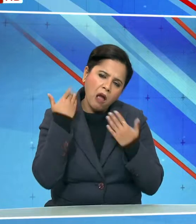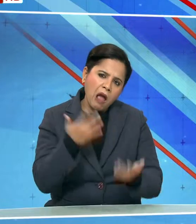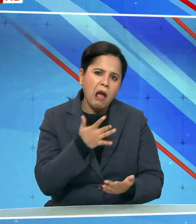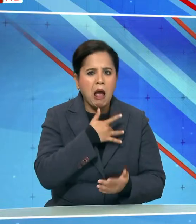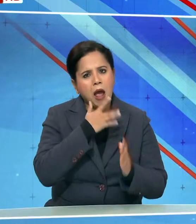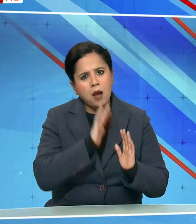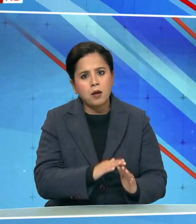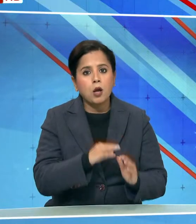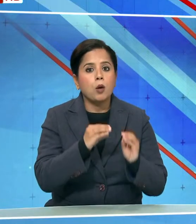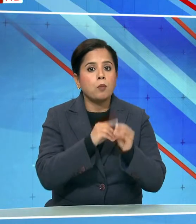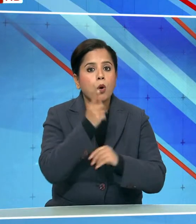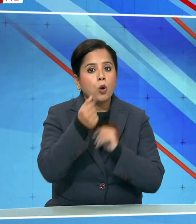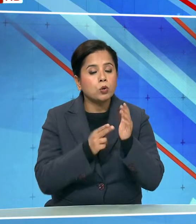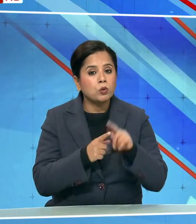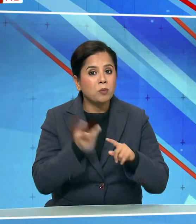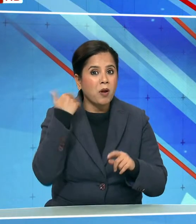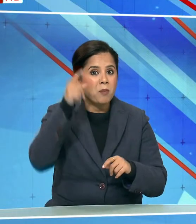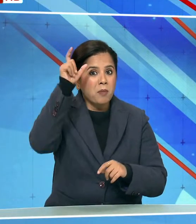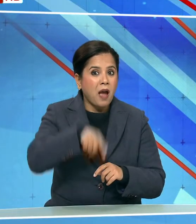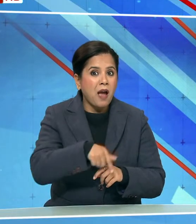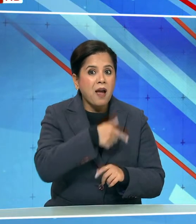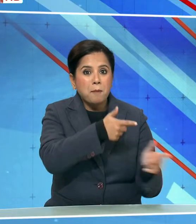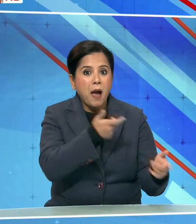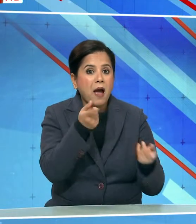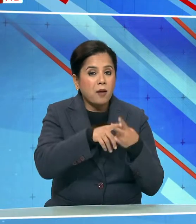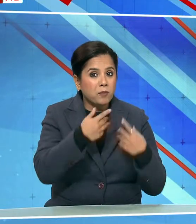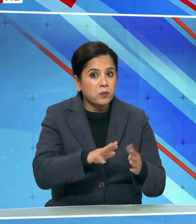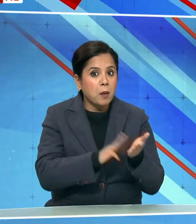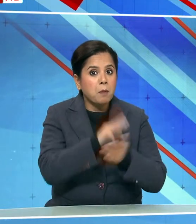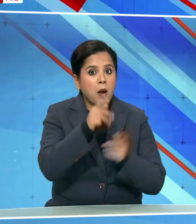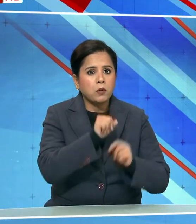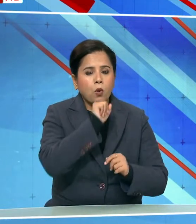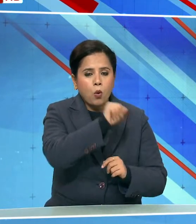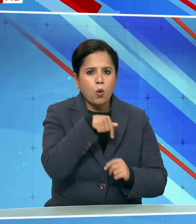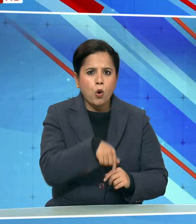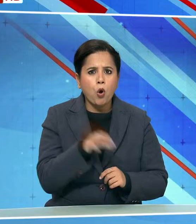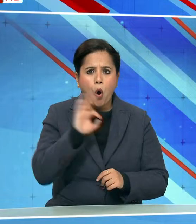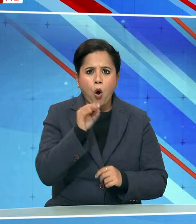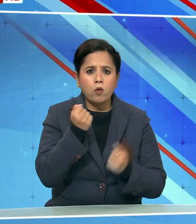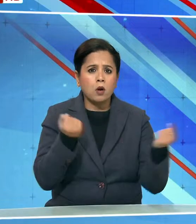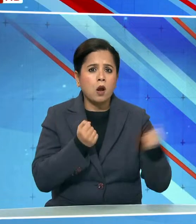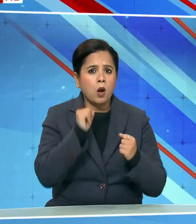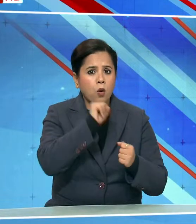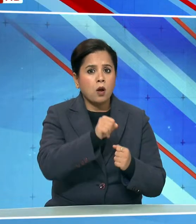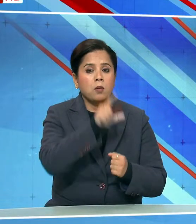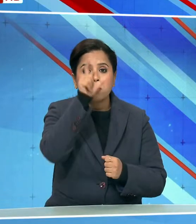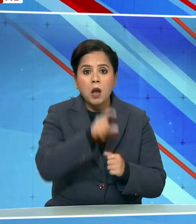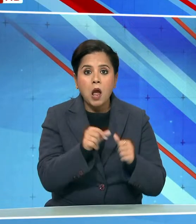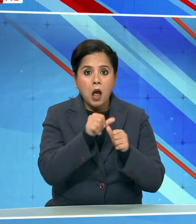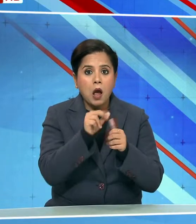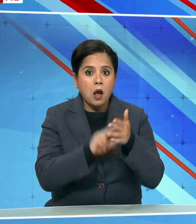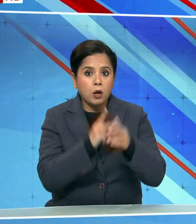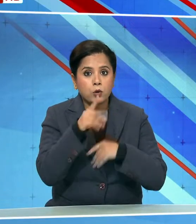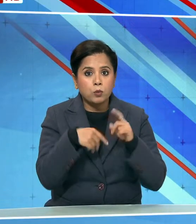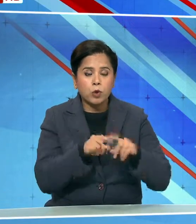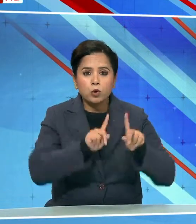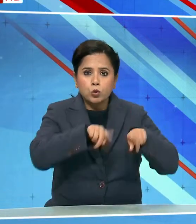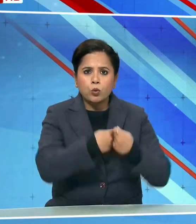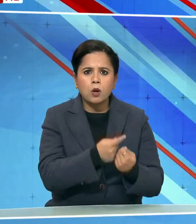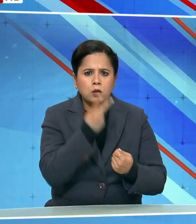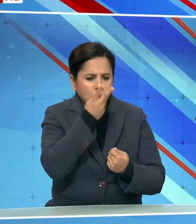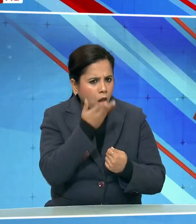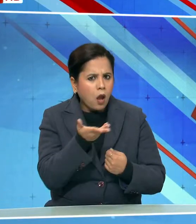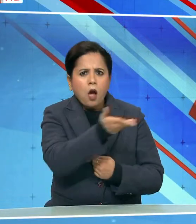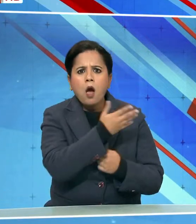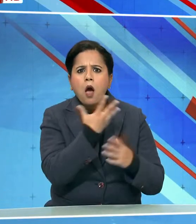बोग्तुई नर्सवार के तुरंट बाद मंता बनर जी अपनी अधिकारी कार में आरोपी अनुबरुतों मंडल के साथ घूमती